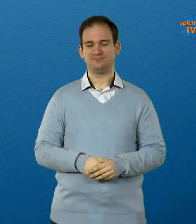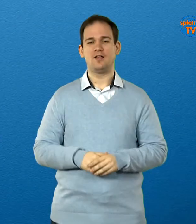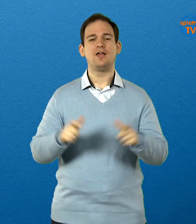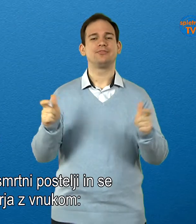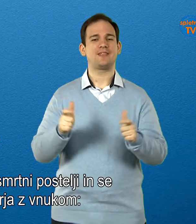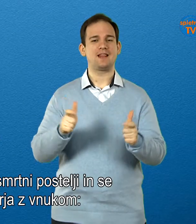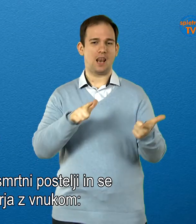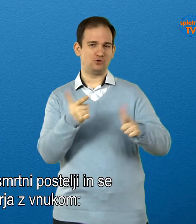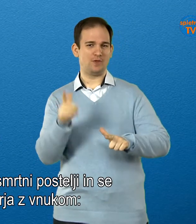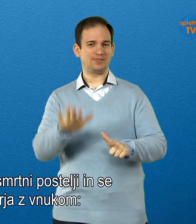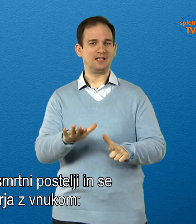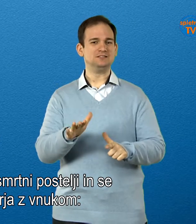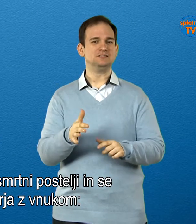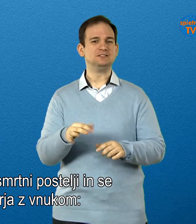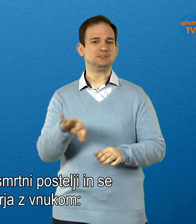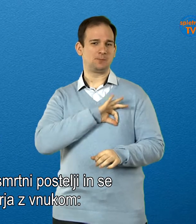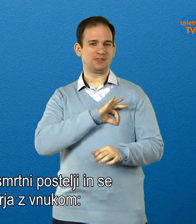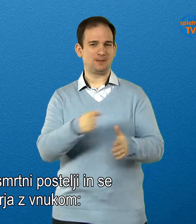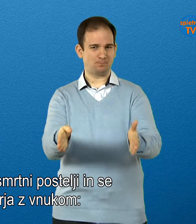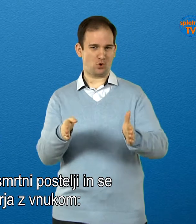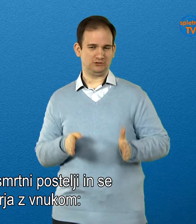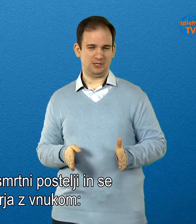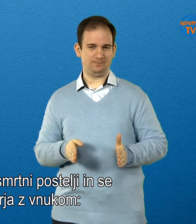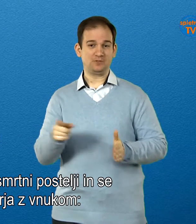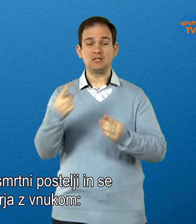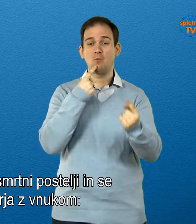Ded leži na smrtni posteli in se pogovarja z vnukom.